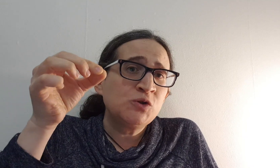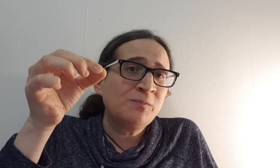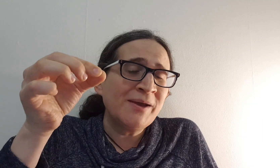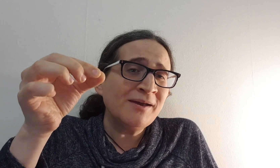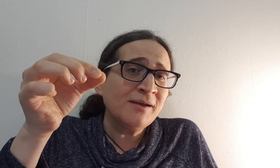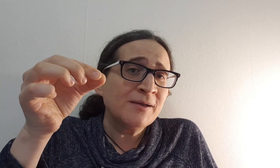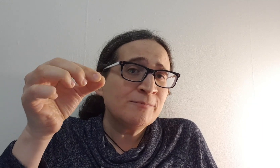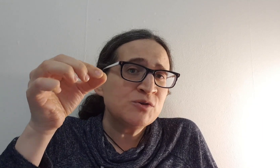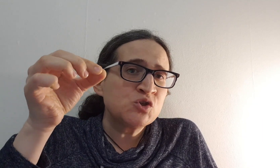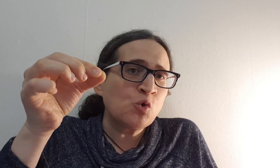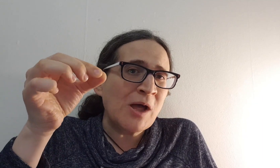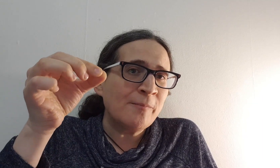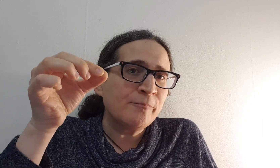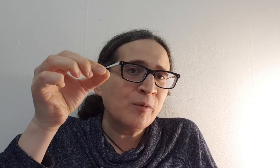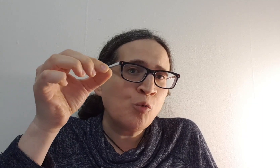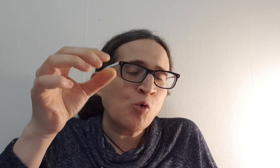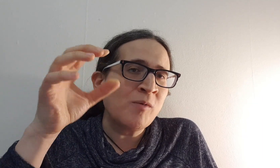דיבר בצורה ממורמרת